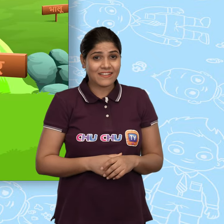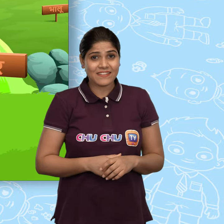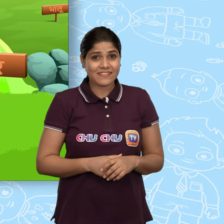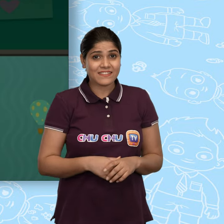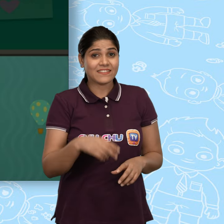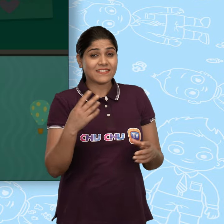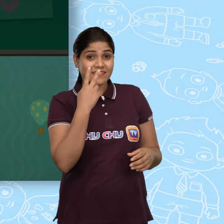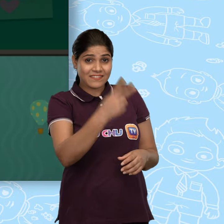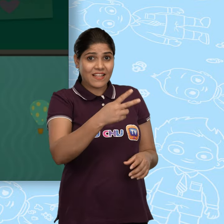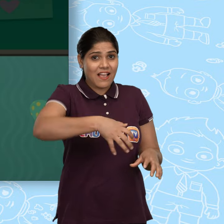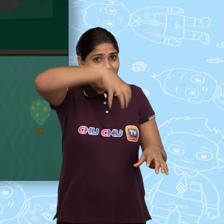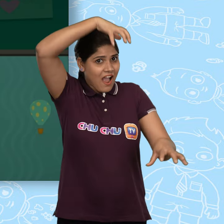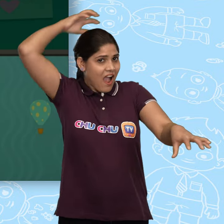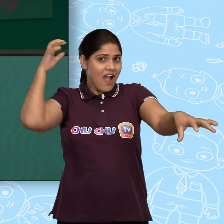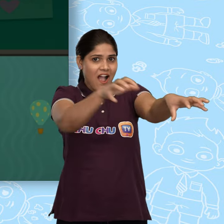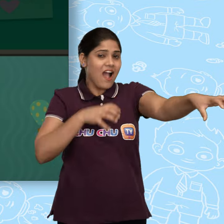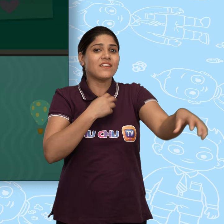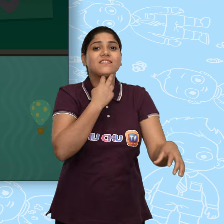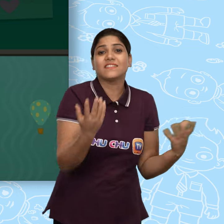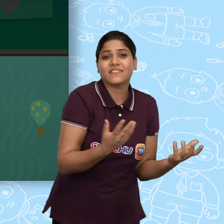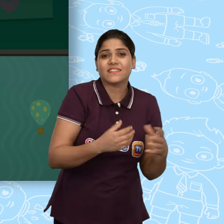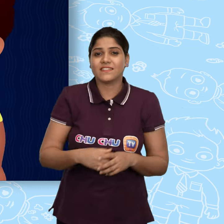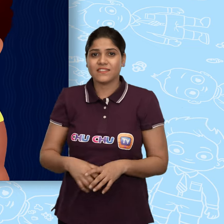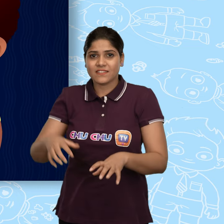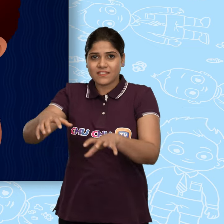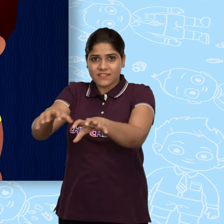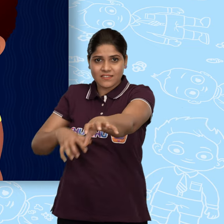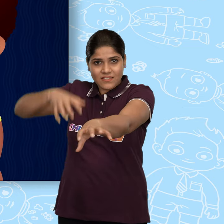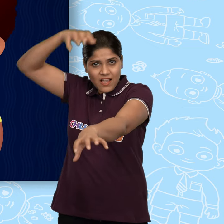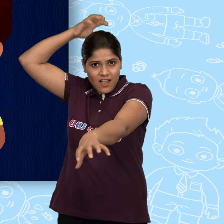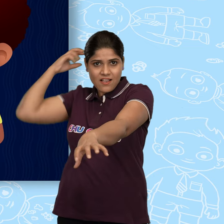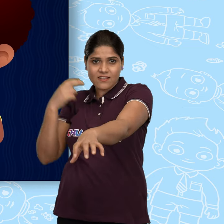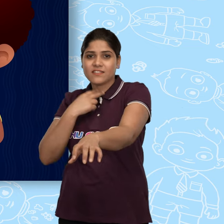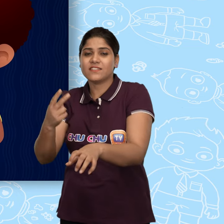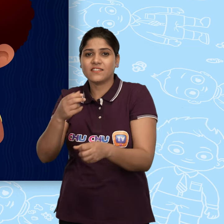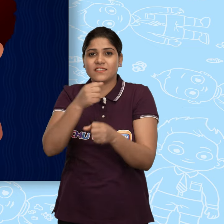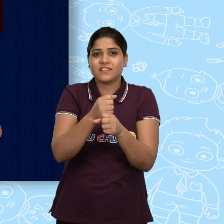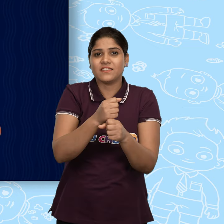चलो देखे शेर कैसे बोलता है शेर करता है गुर